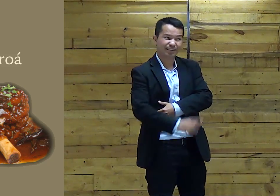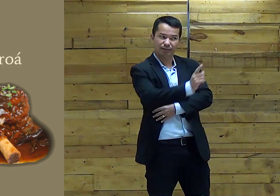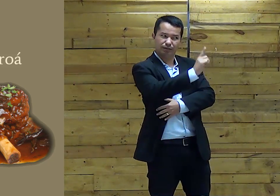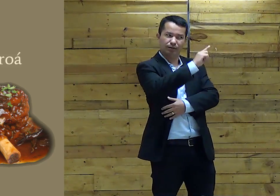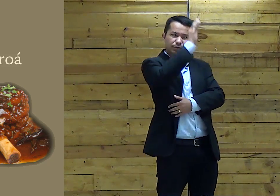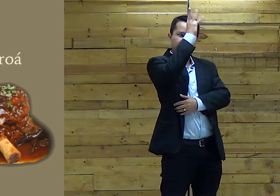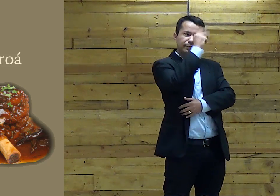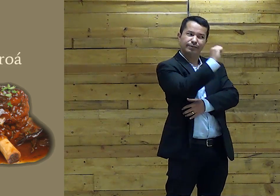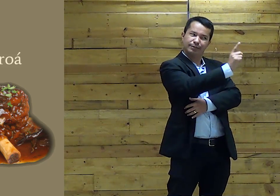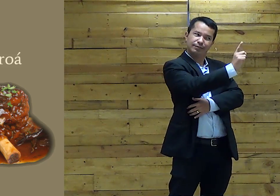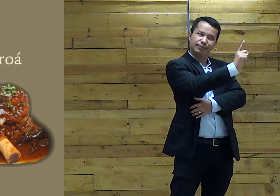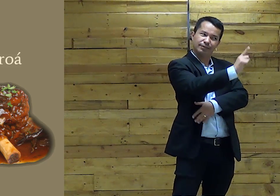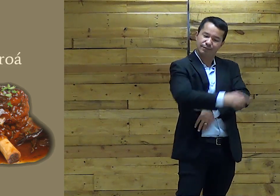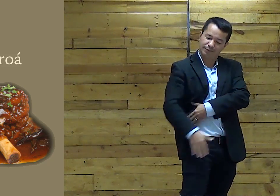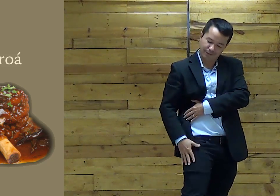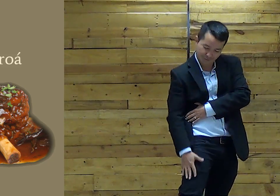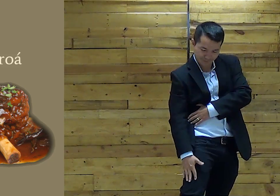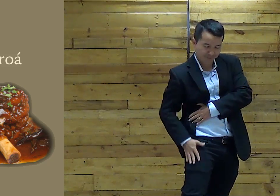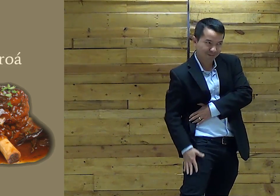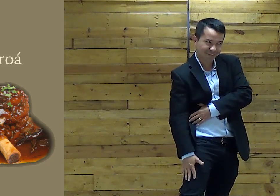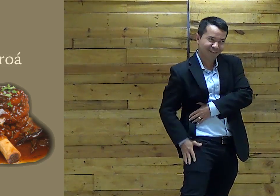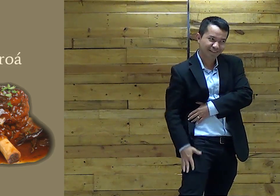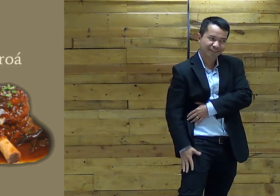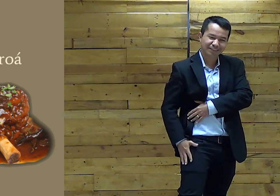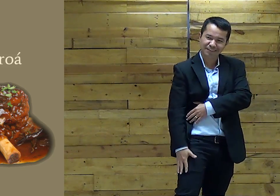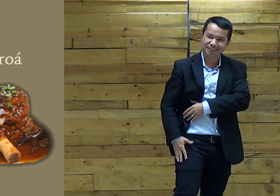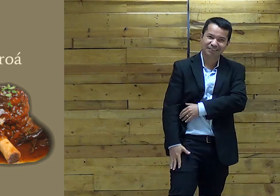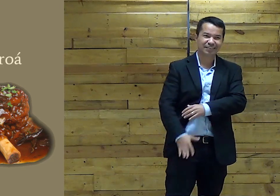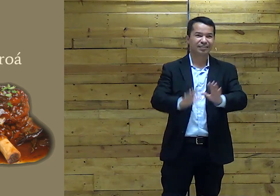Uma paleta Ali do cordeiro É